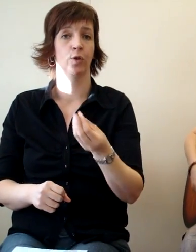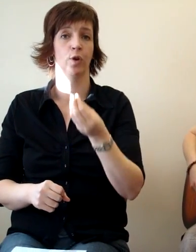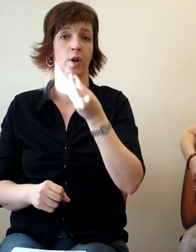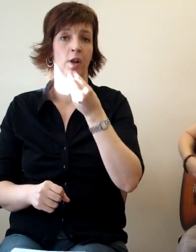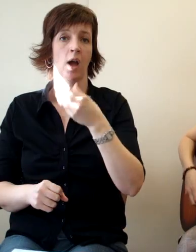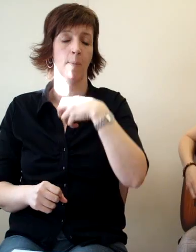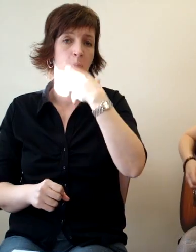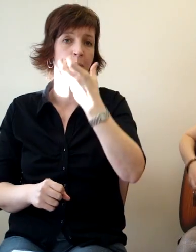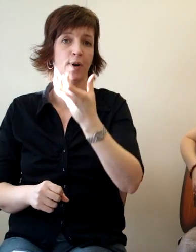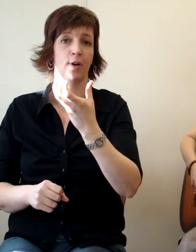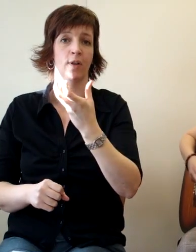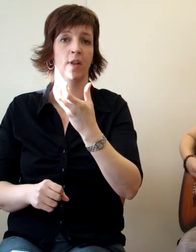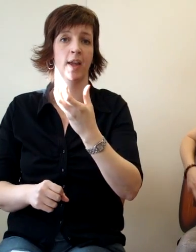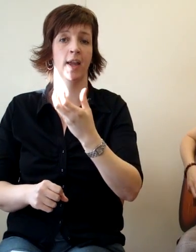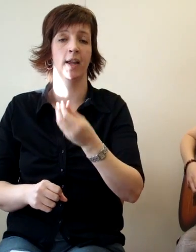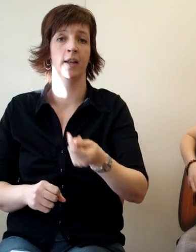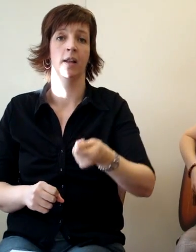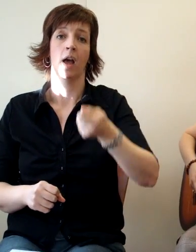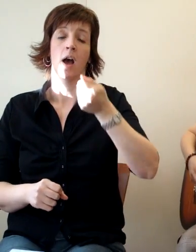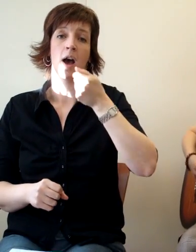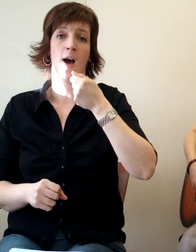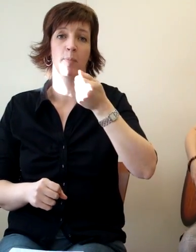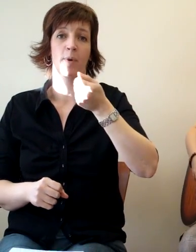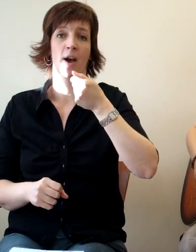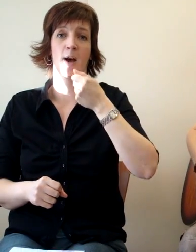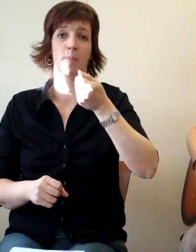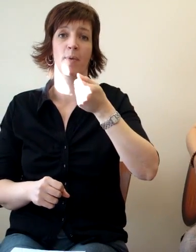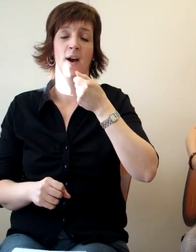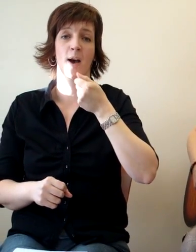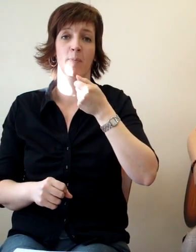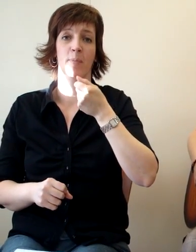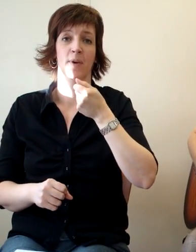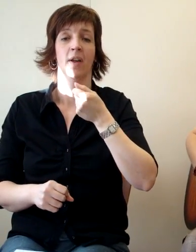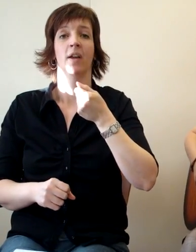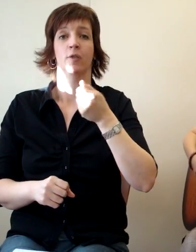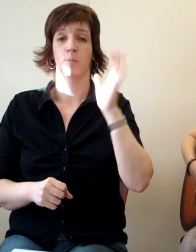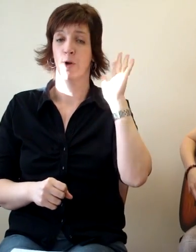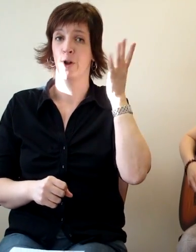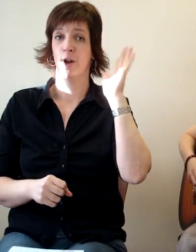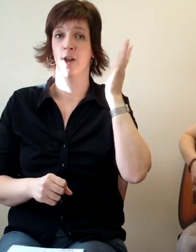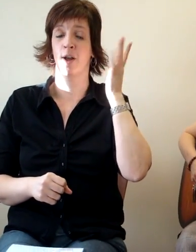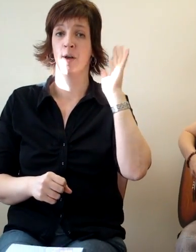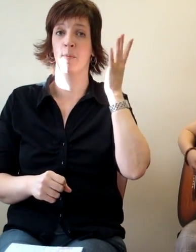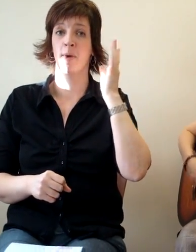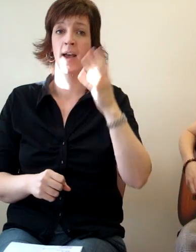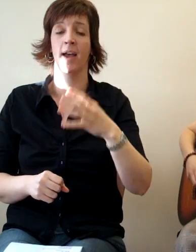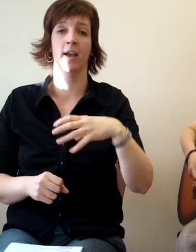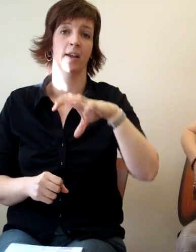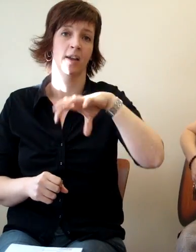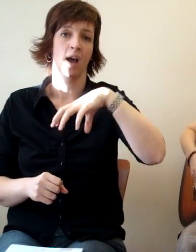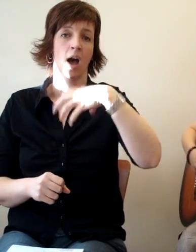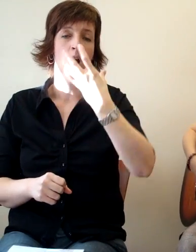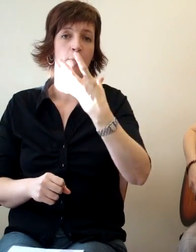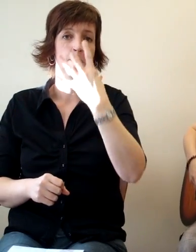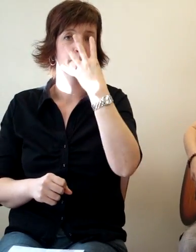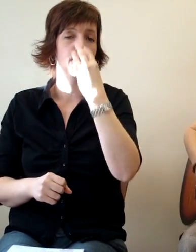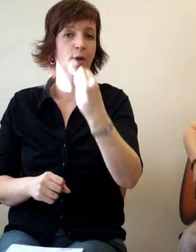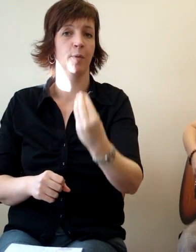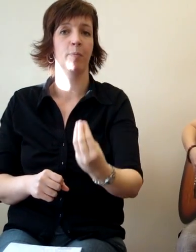bingt door de appel heen Hap, hap, hap, smullen maar